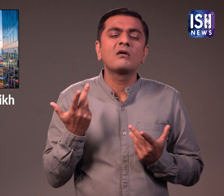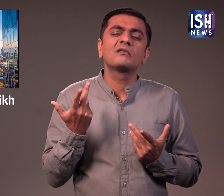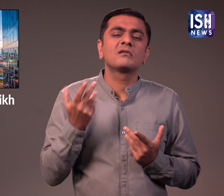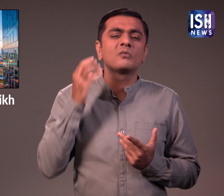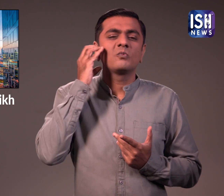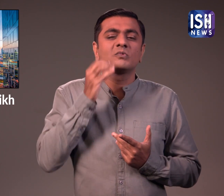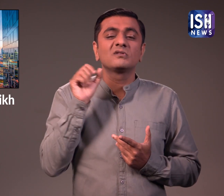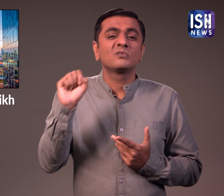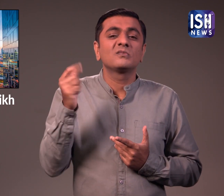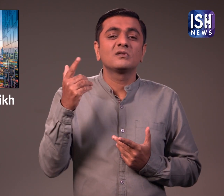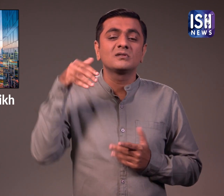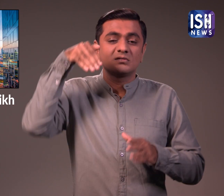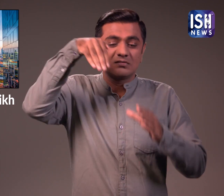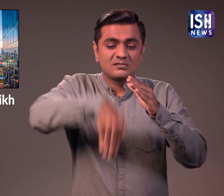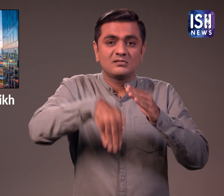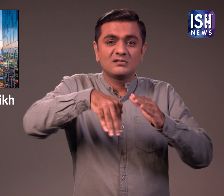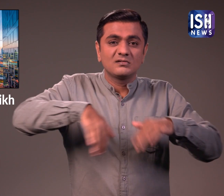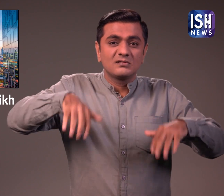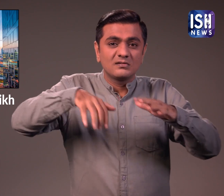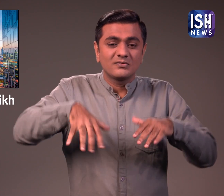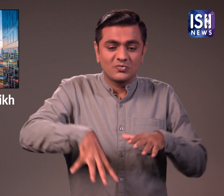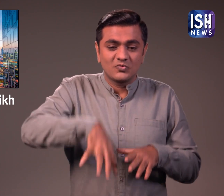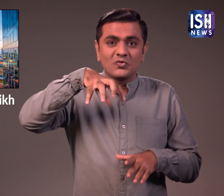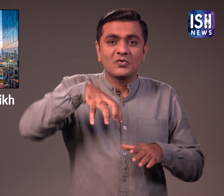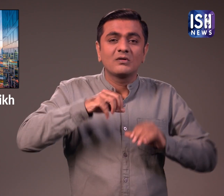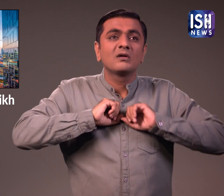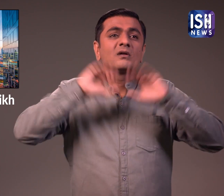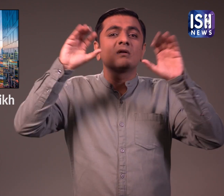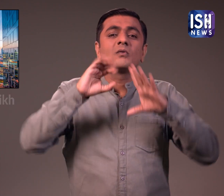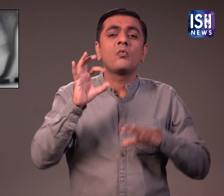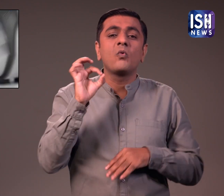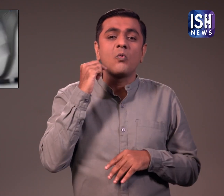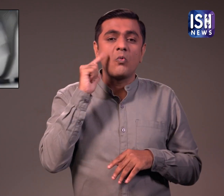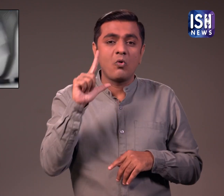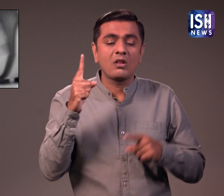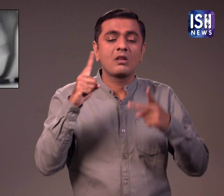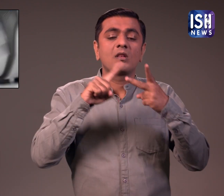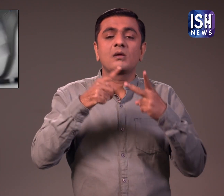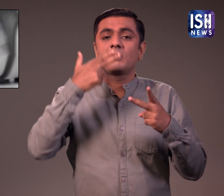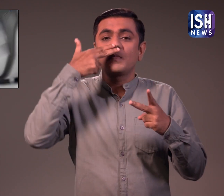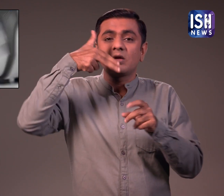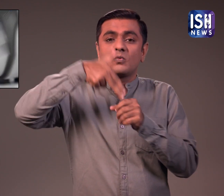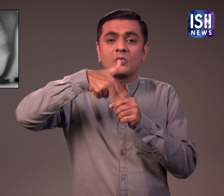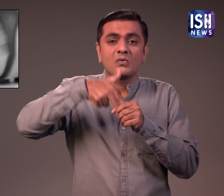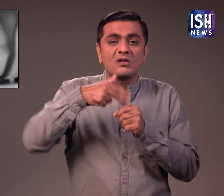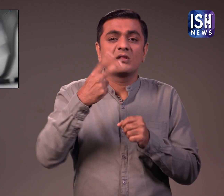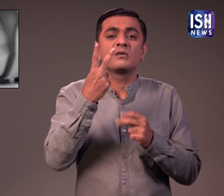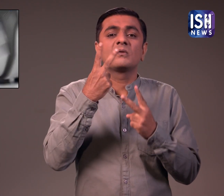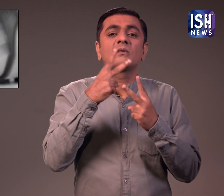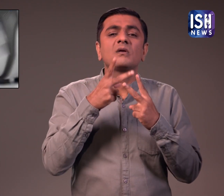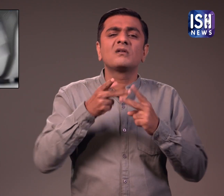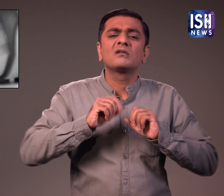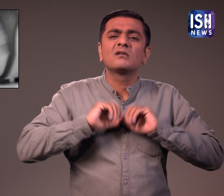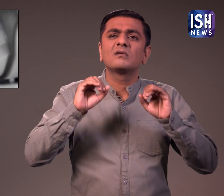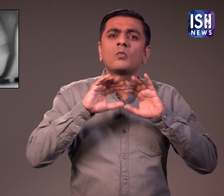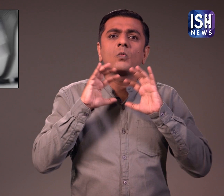UAE की प्रगती सम्रुद्ध तेल और इंदन संसादनों के कारण है जो देश में मौजूद है